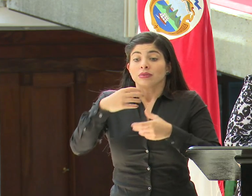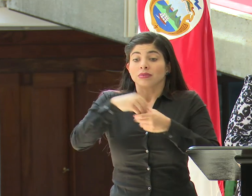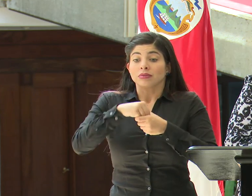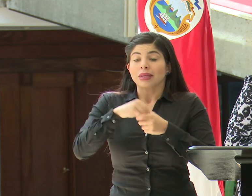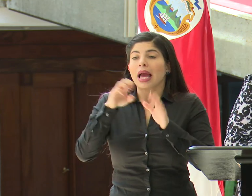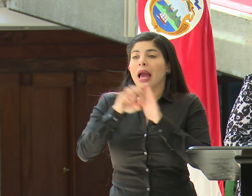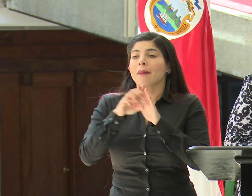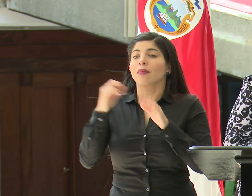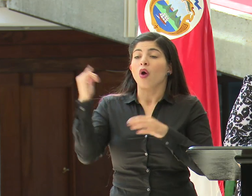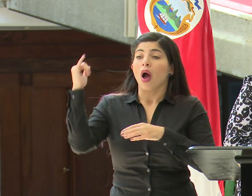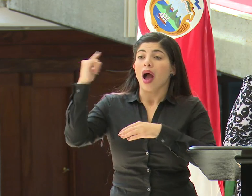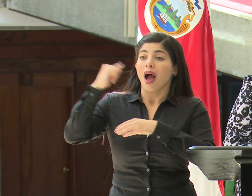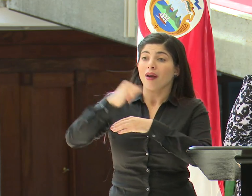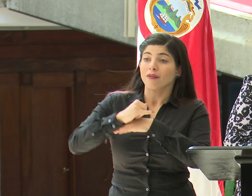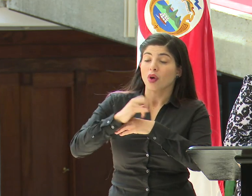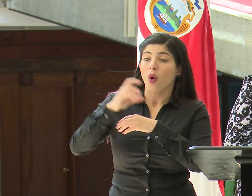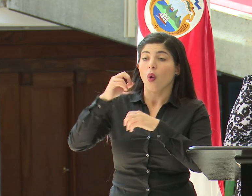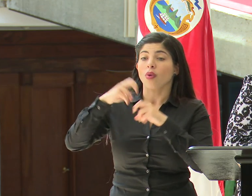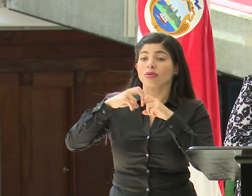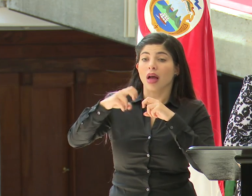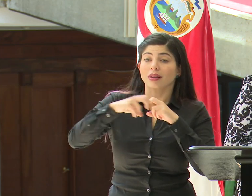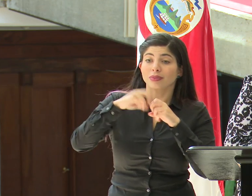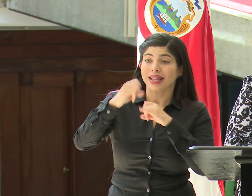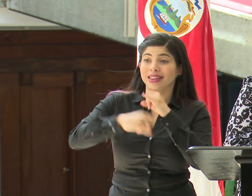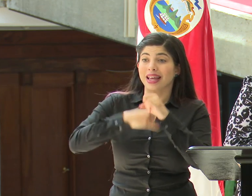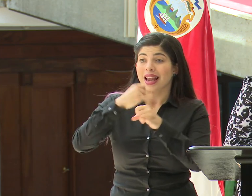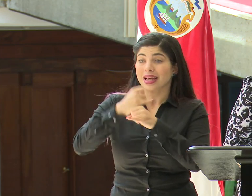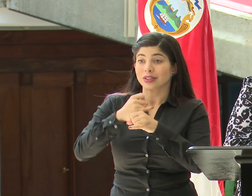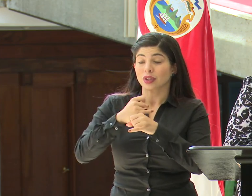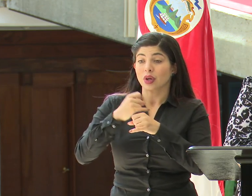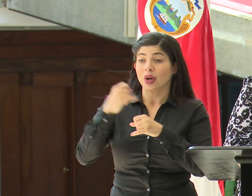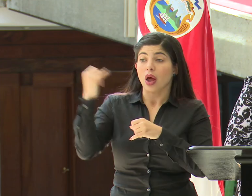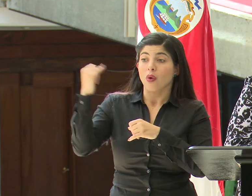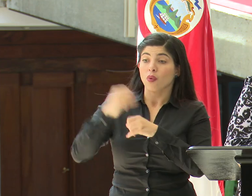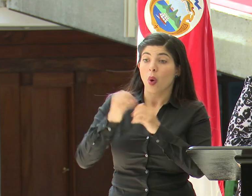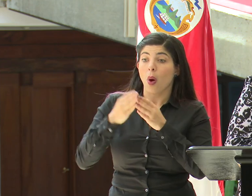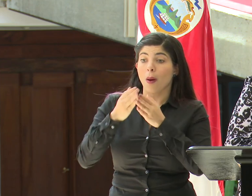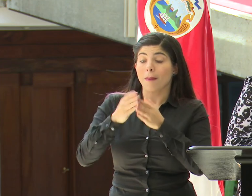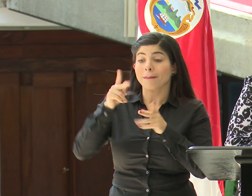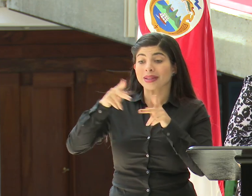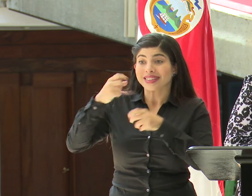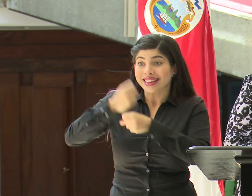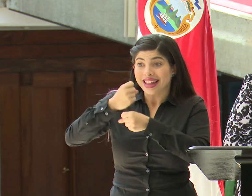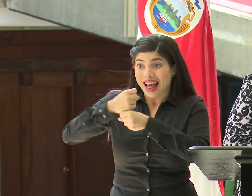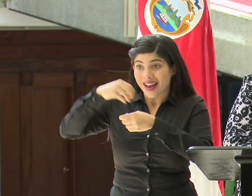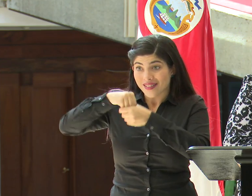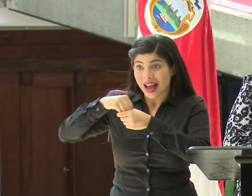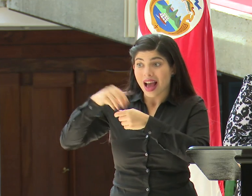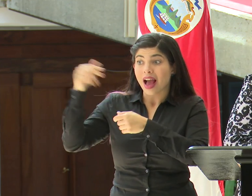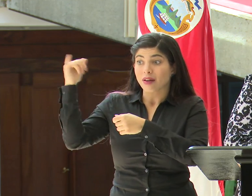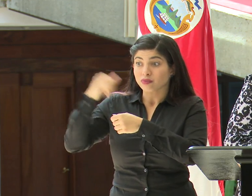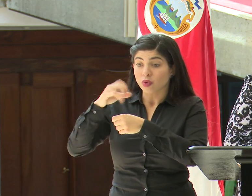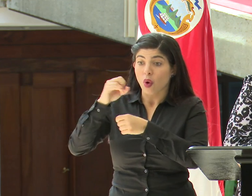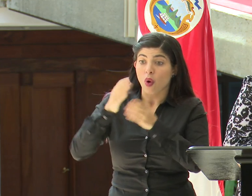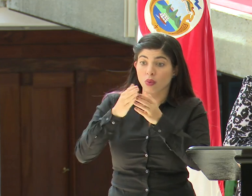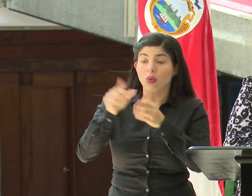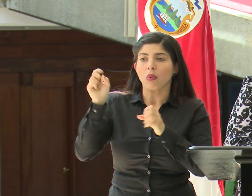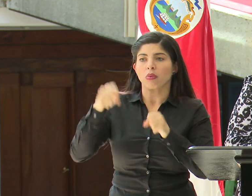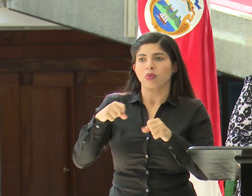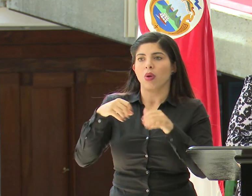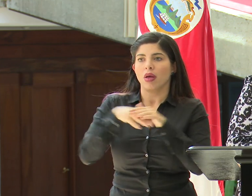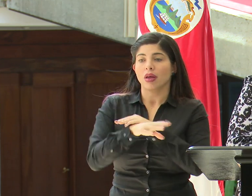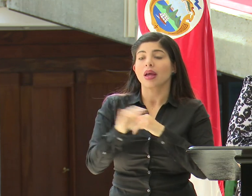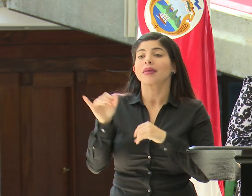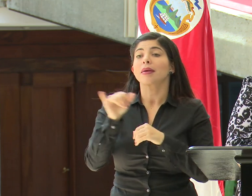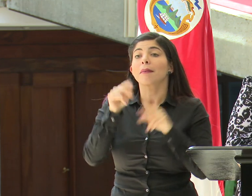tripulaciones de medios de transporte internacional, aéreo o marítimo. Y las personas que realicen